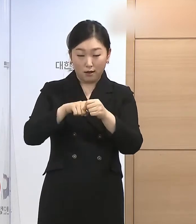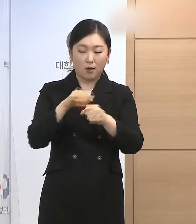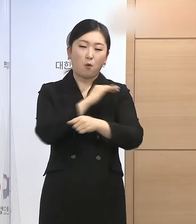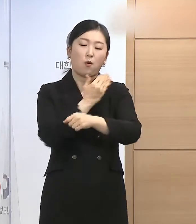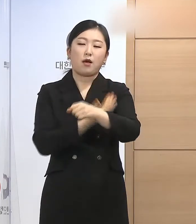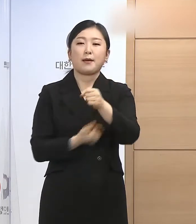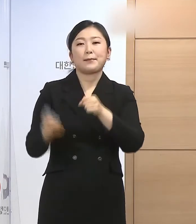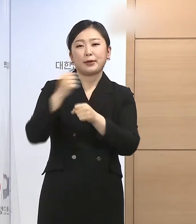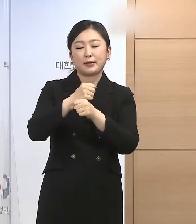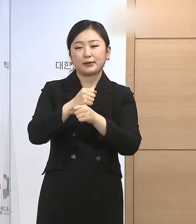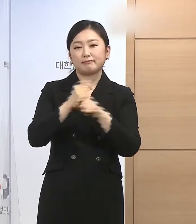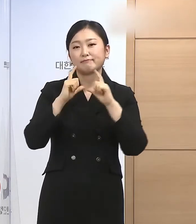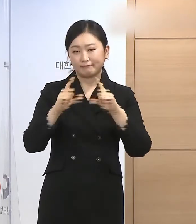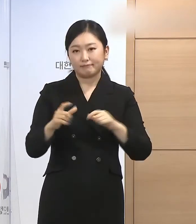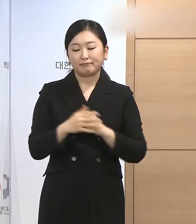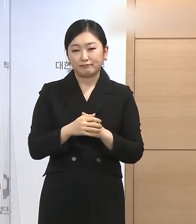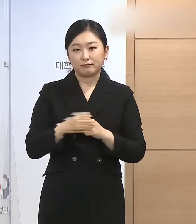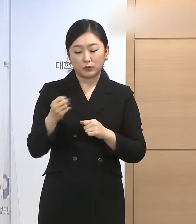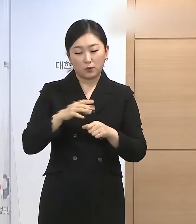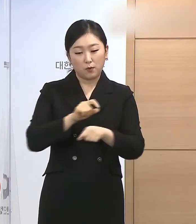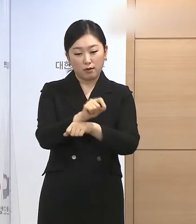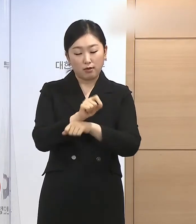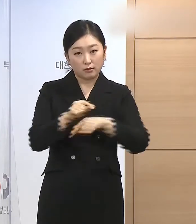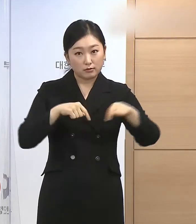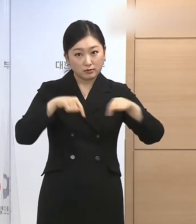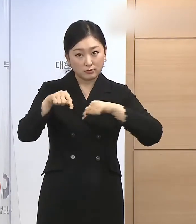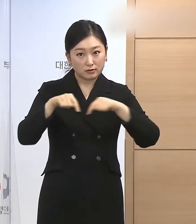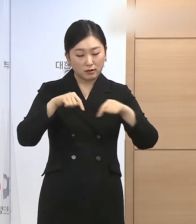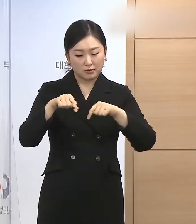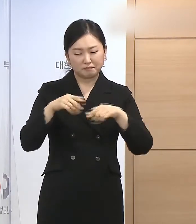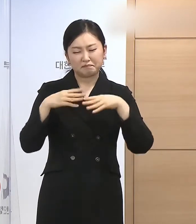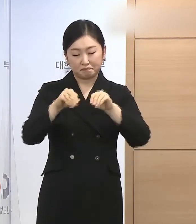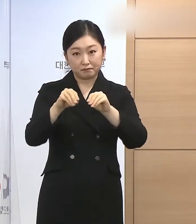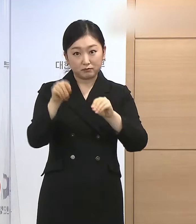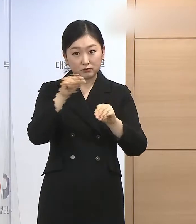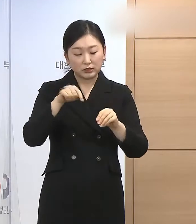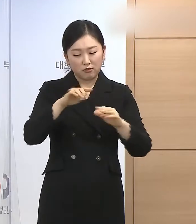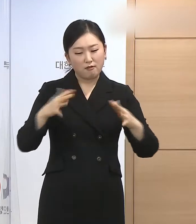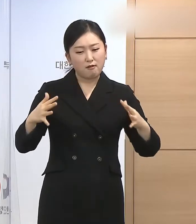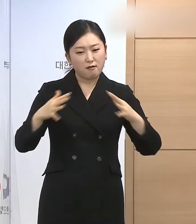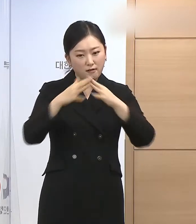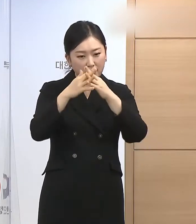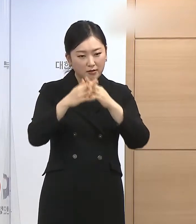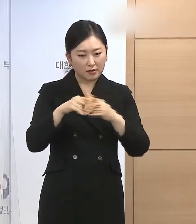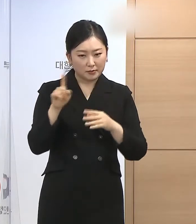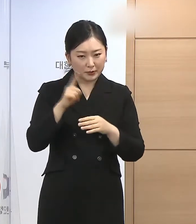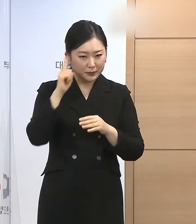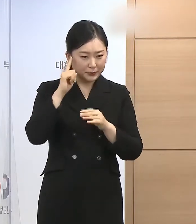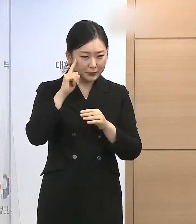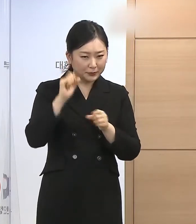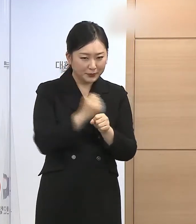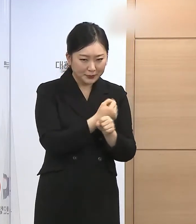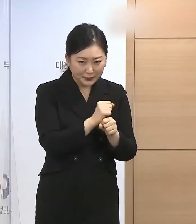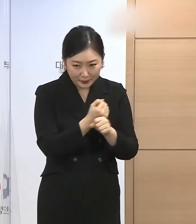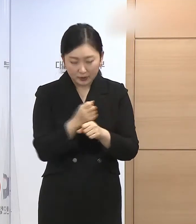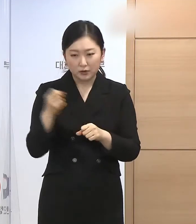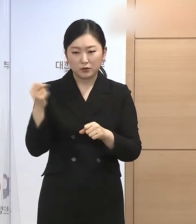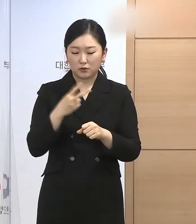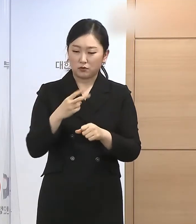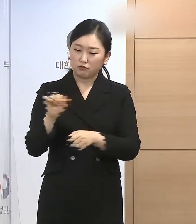끝으로 행정제재 감면 대상에서 건설 관련 담합, 중대재해, 음주운전자,